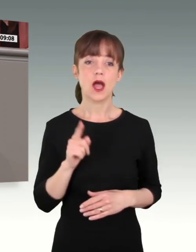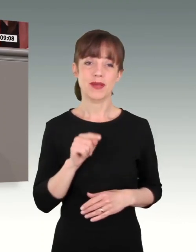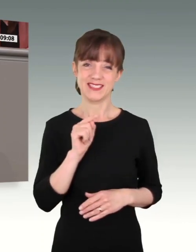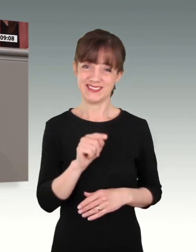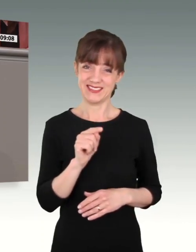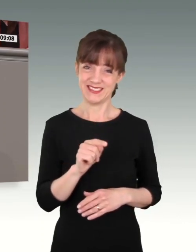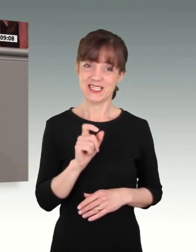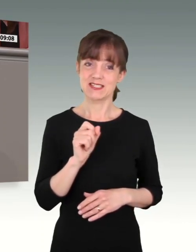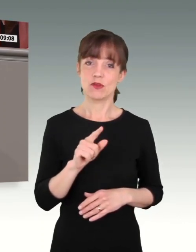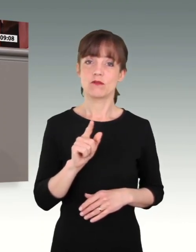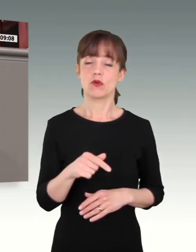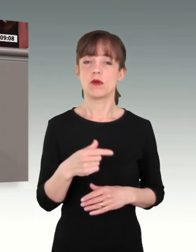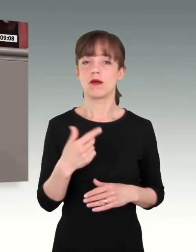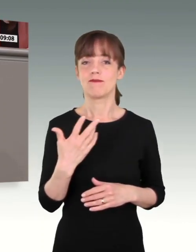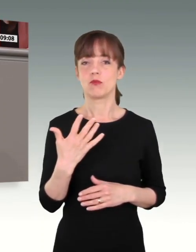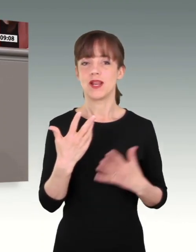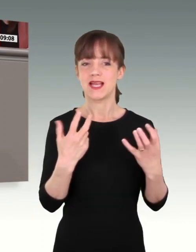vor allen Dingen mehr Frauen in Führungspositionen.